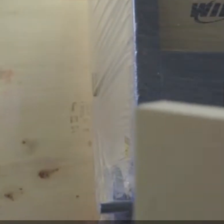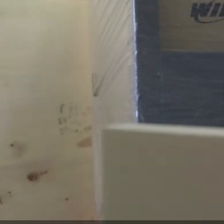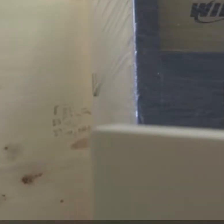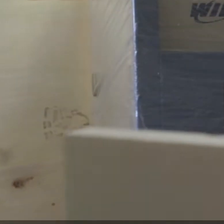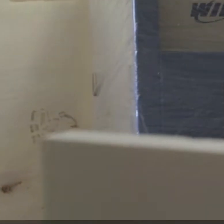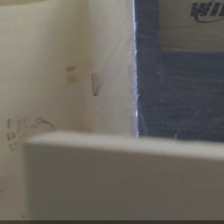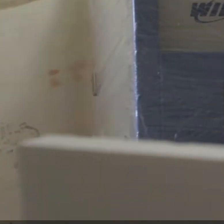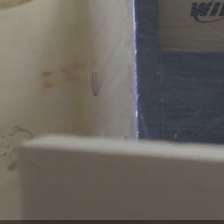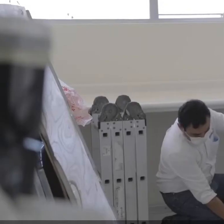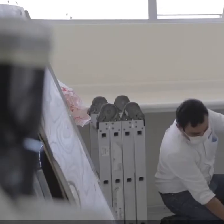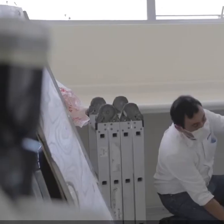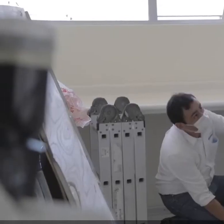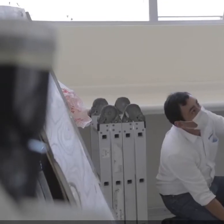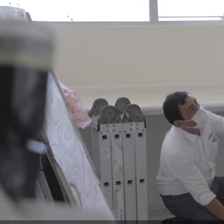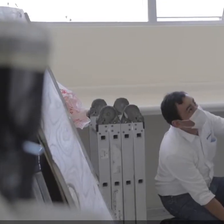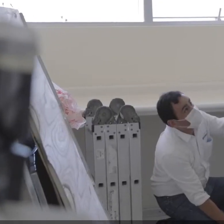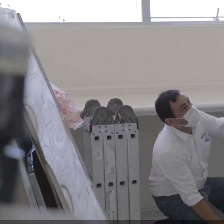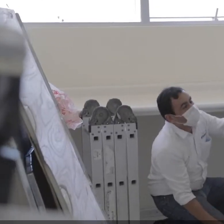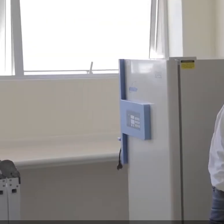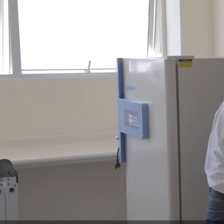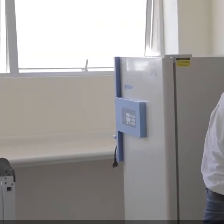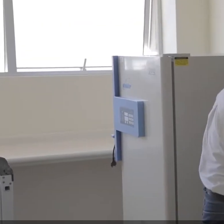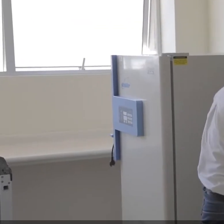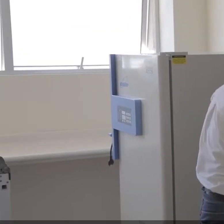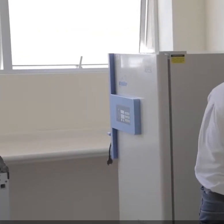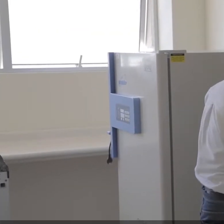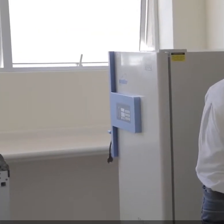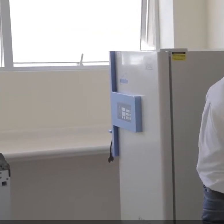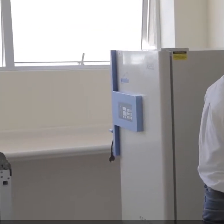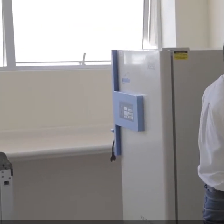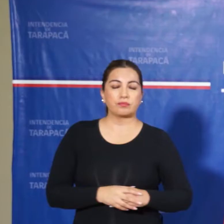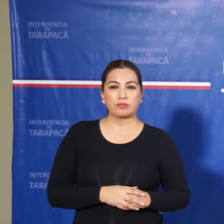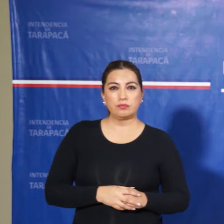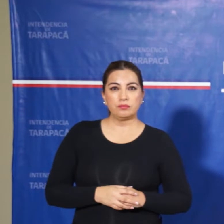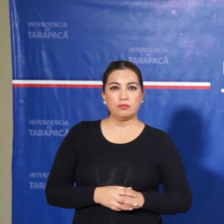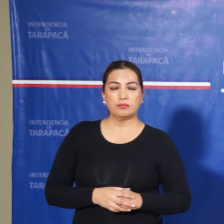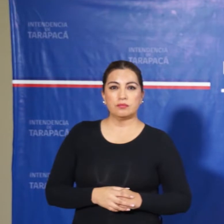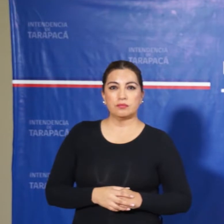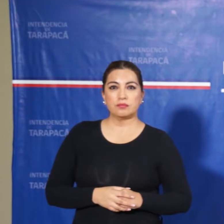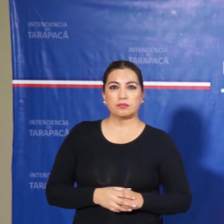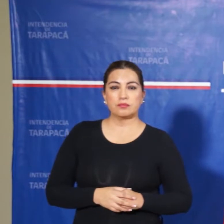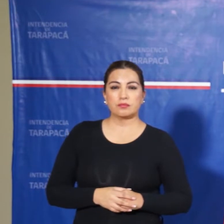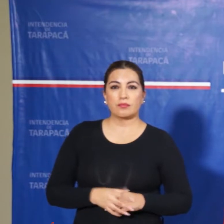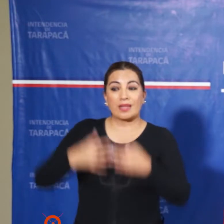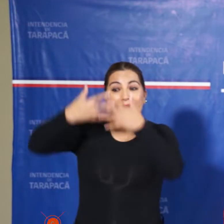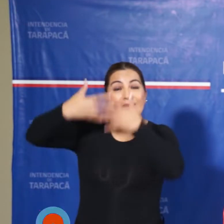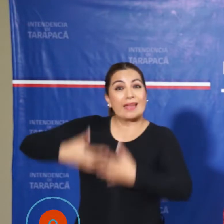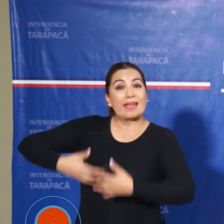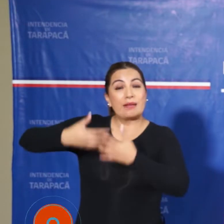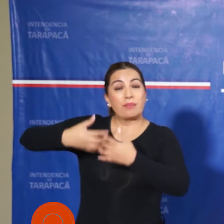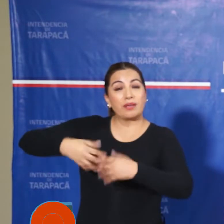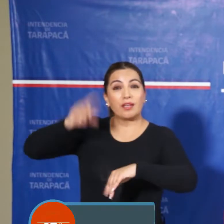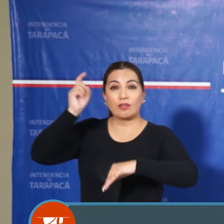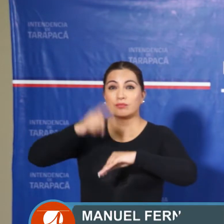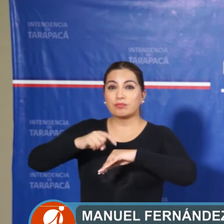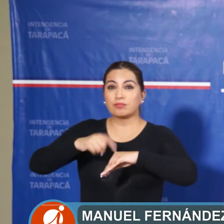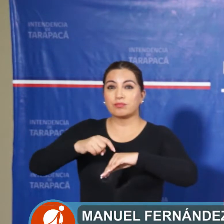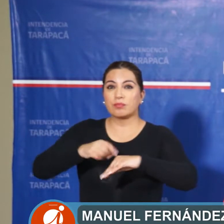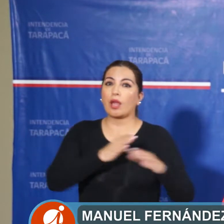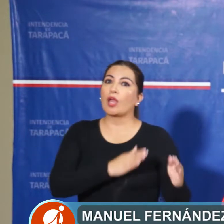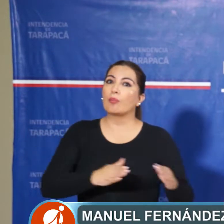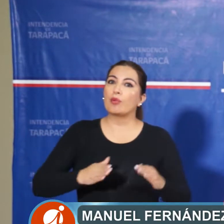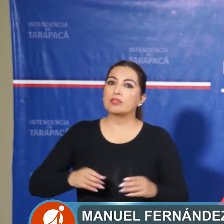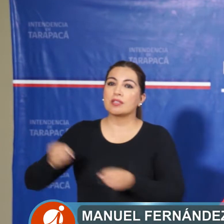a disposición de la región por la compañía minera Doña Inés de Coyahuasi. El equipo donado por Coyahuasi aún se encuentra en proceso de